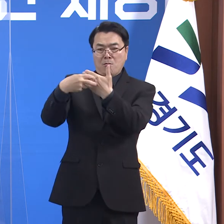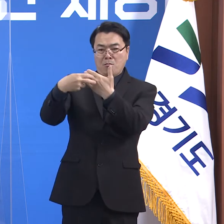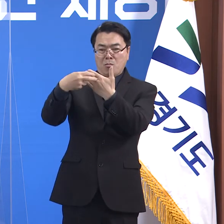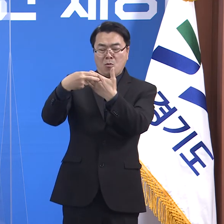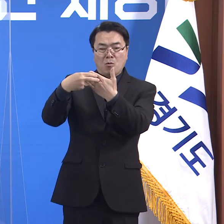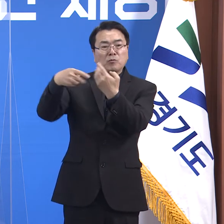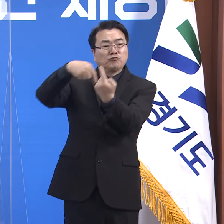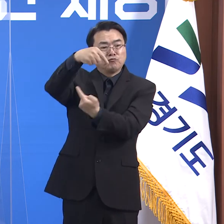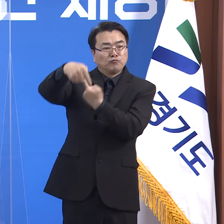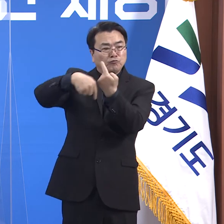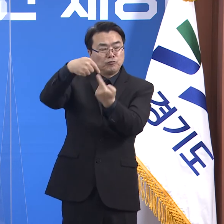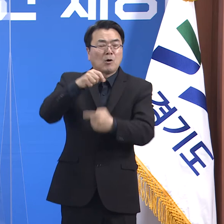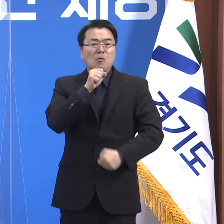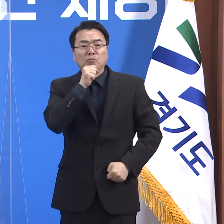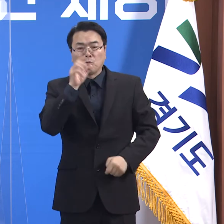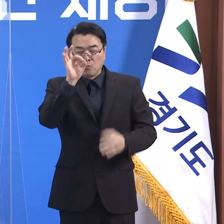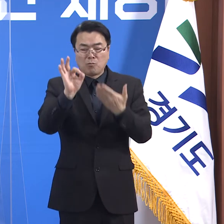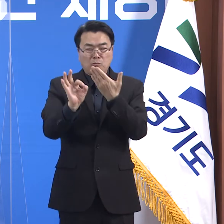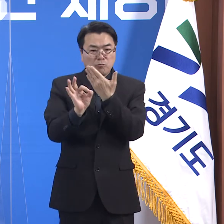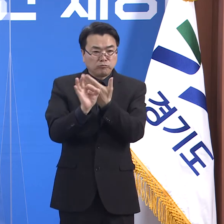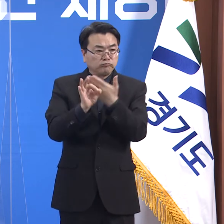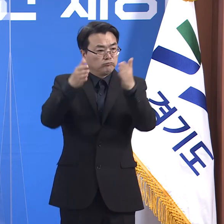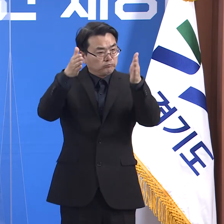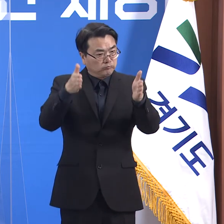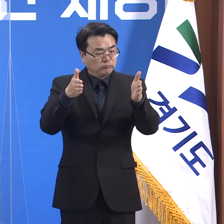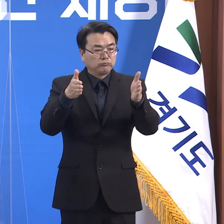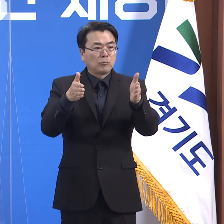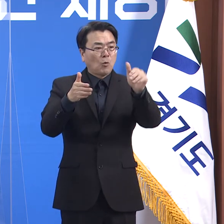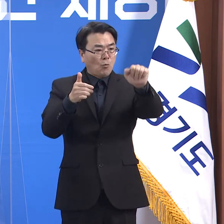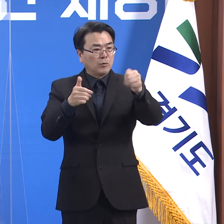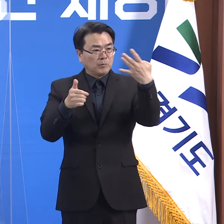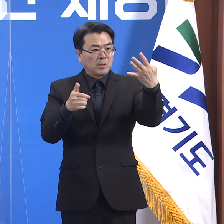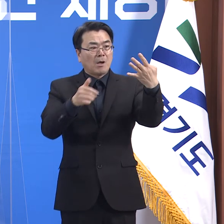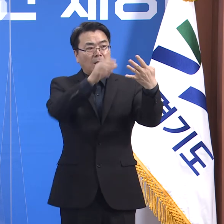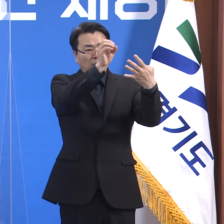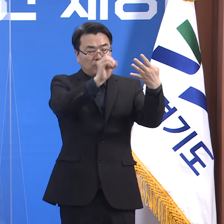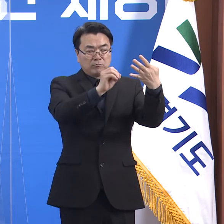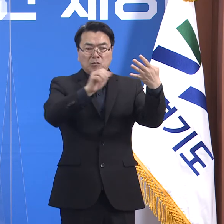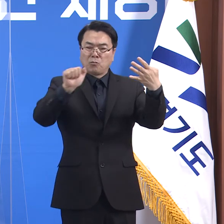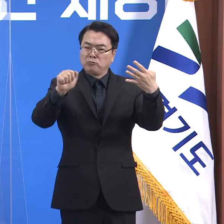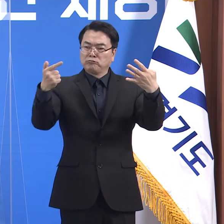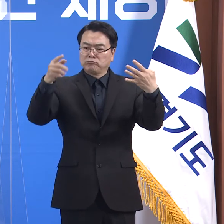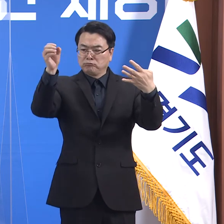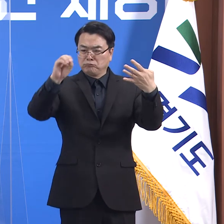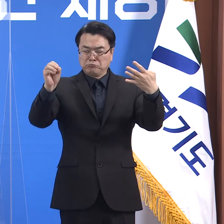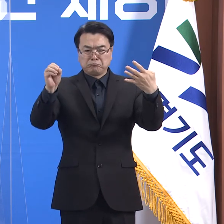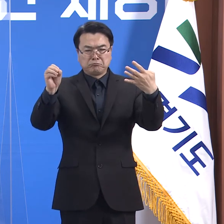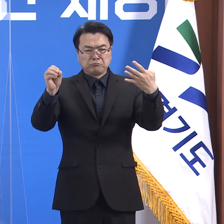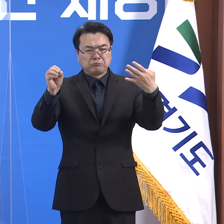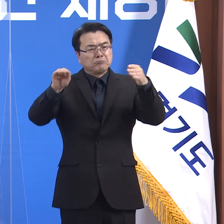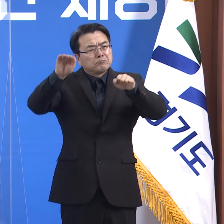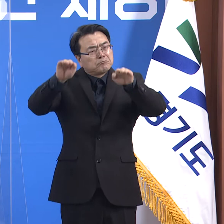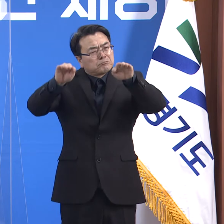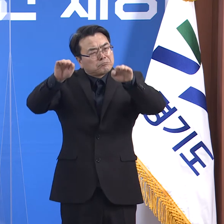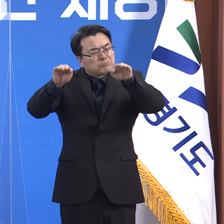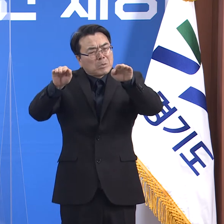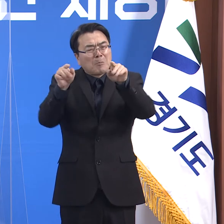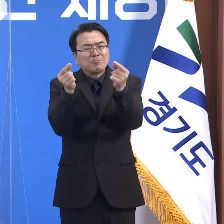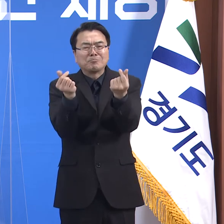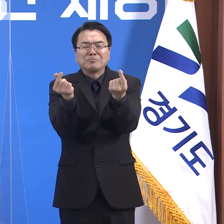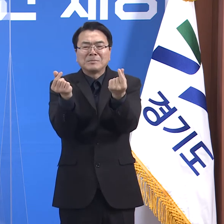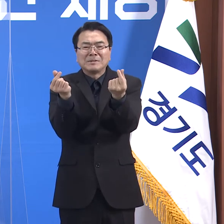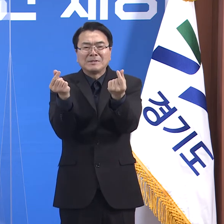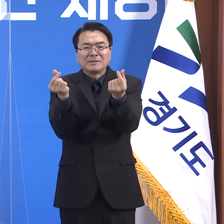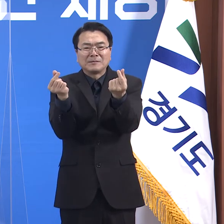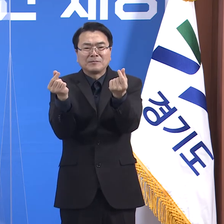가동률은 같은 기간 54.0%에서 56.3%로 2.3%포인트